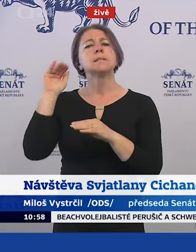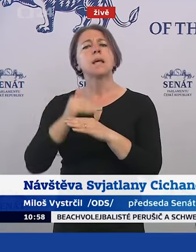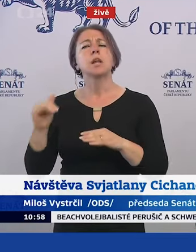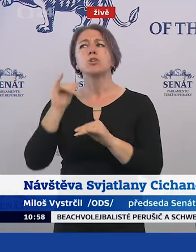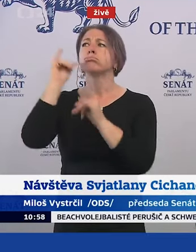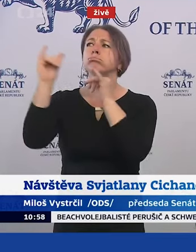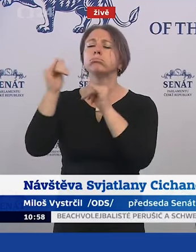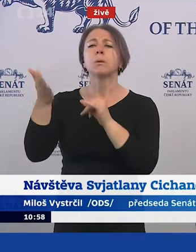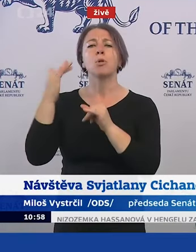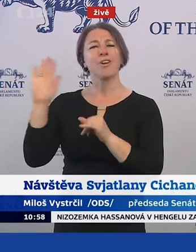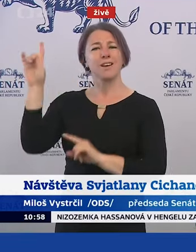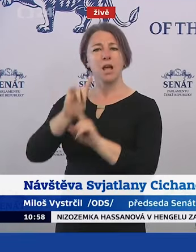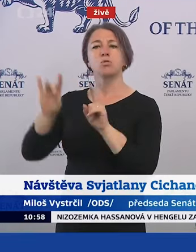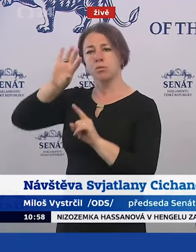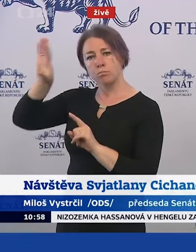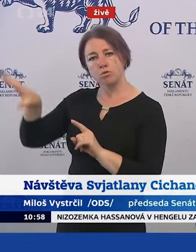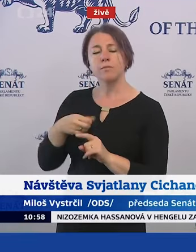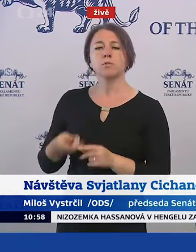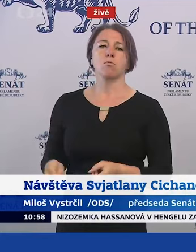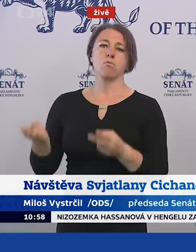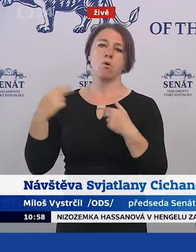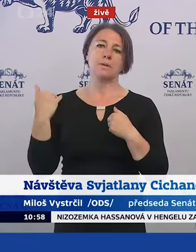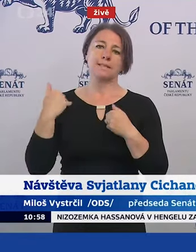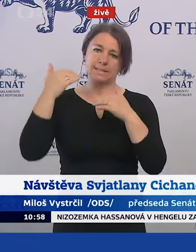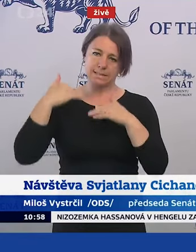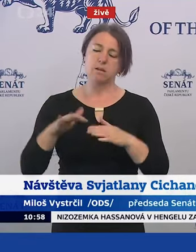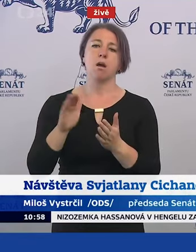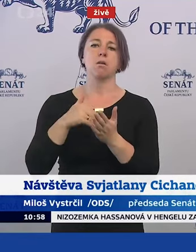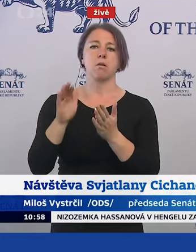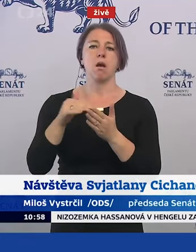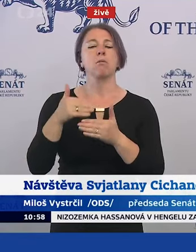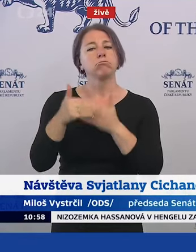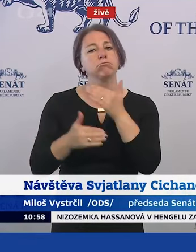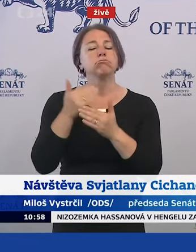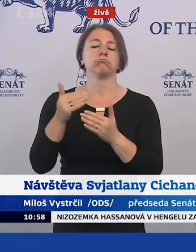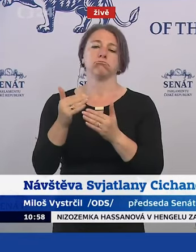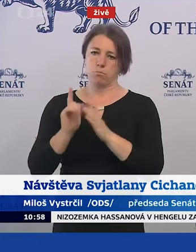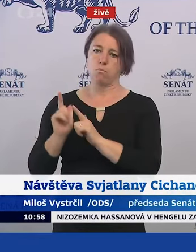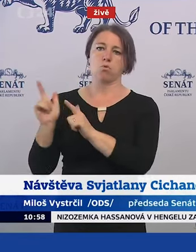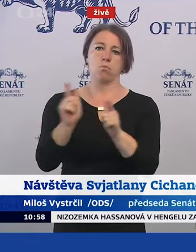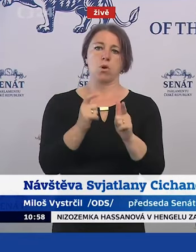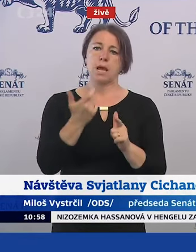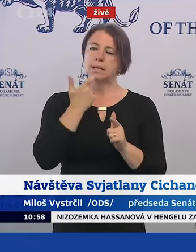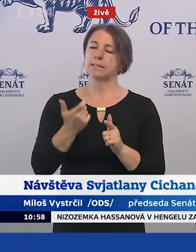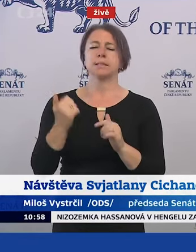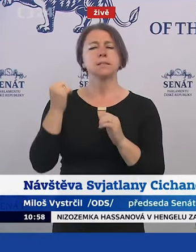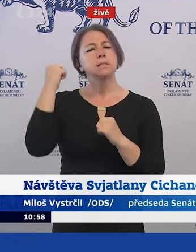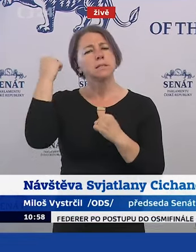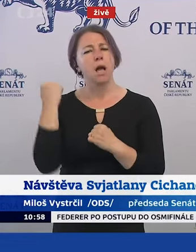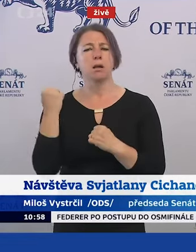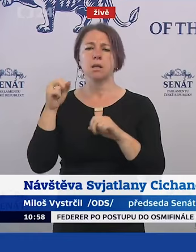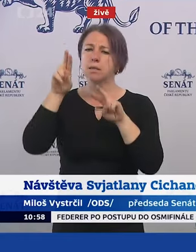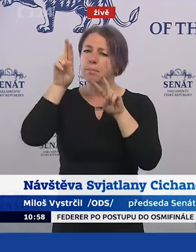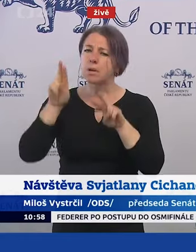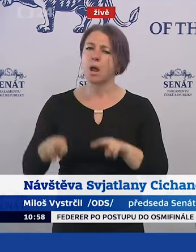To znamená, je to podpora Českého Senátu základním právou